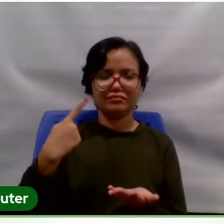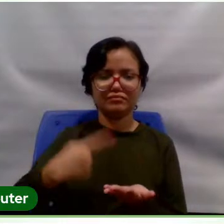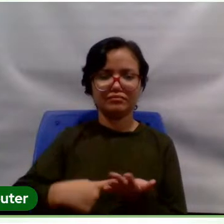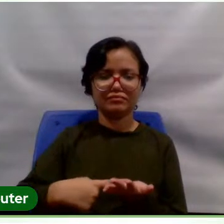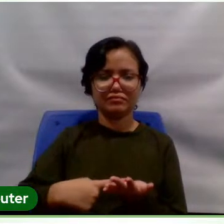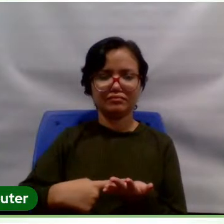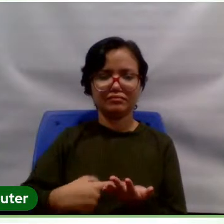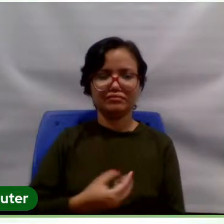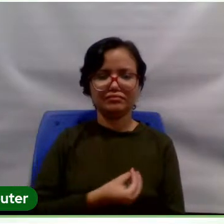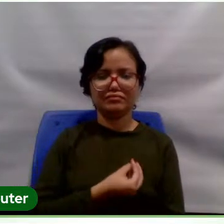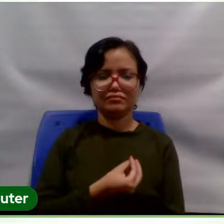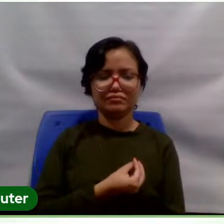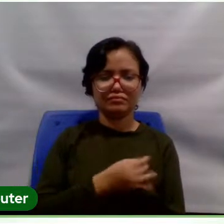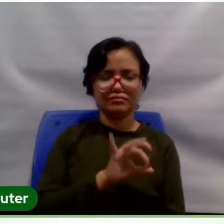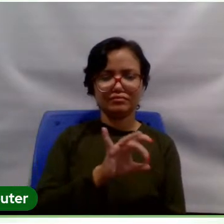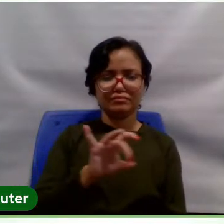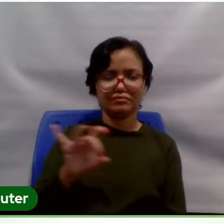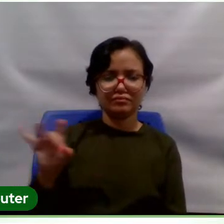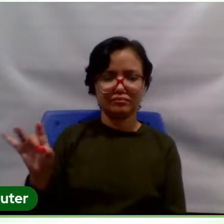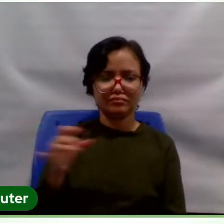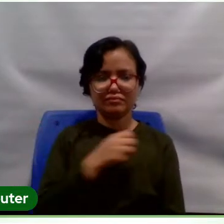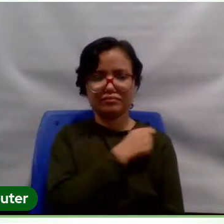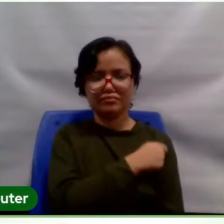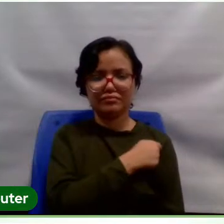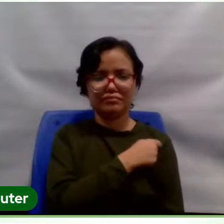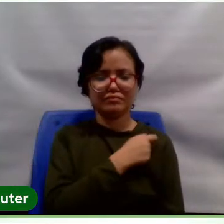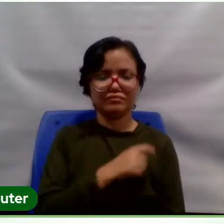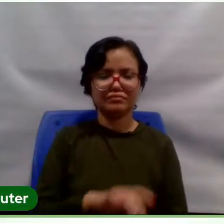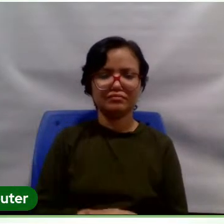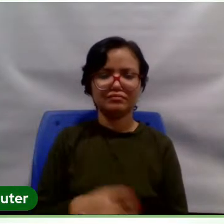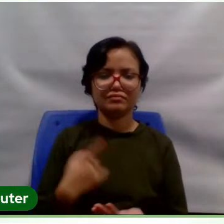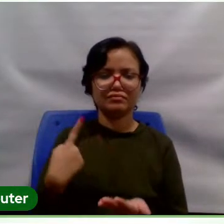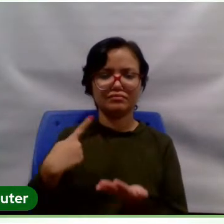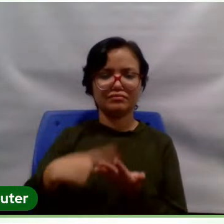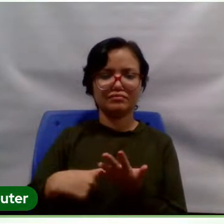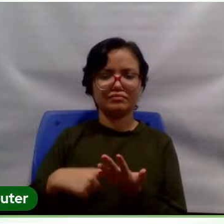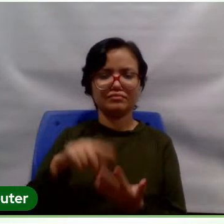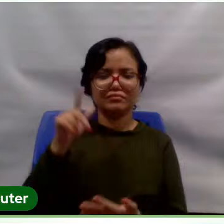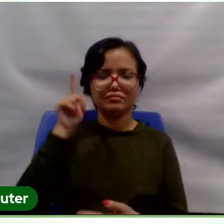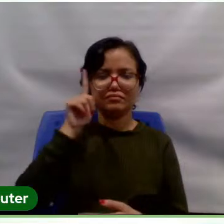marcar a vida das suas alunas, marcar no sentido de você conseguir